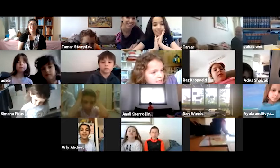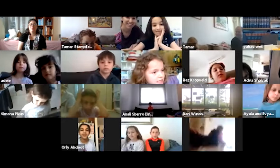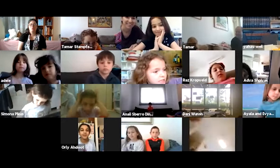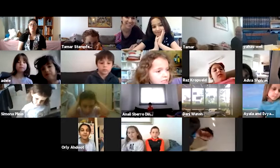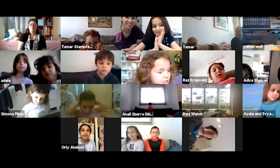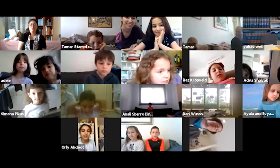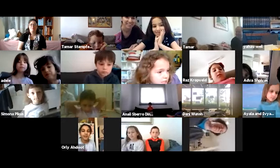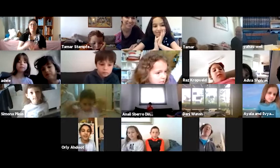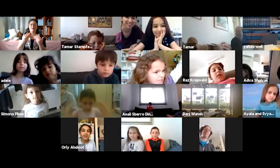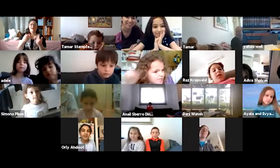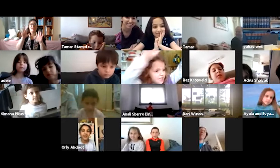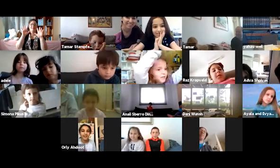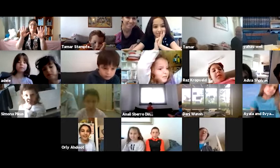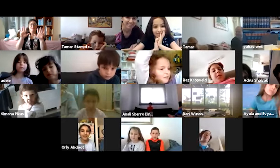לנו במספר עשר?